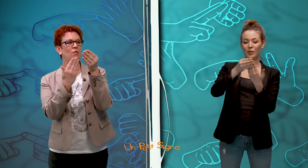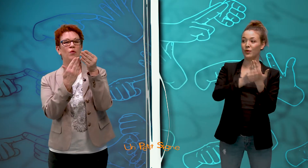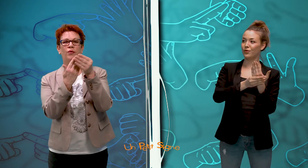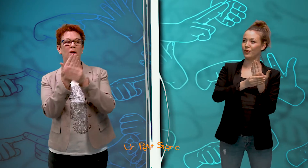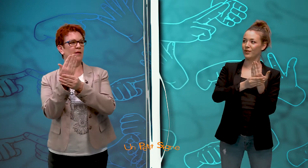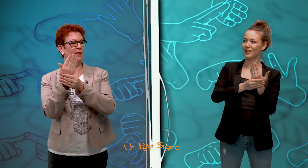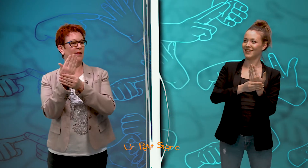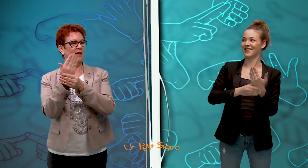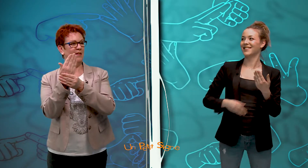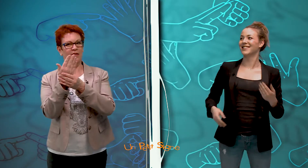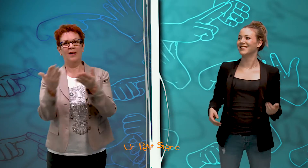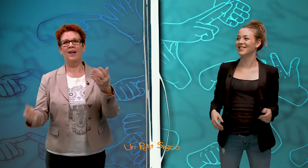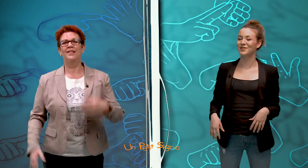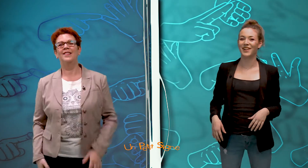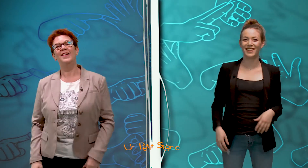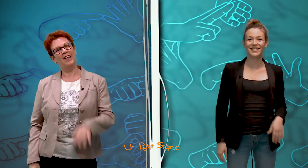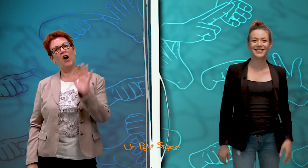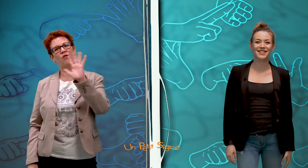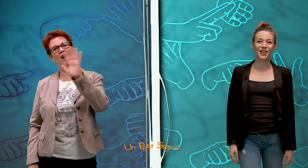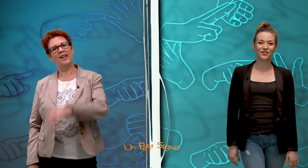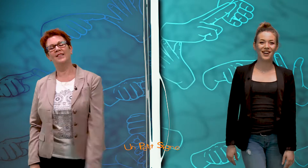moufles. Voilà. Super. Au revoir. Au revoir.